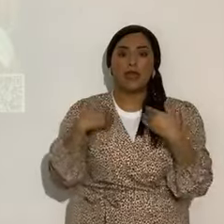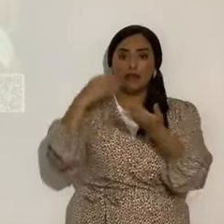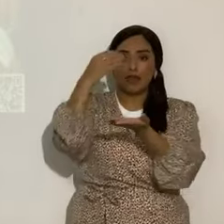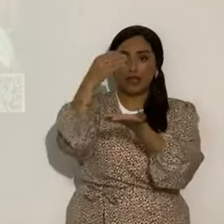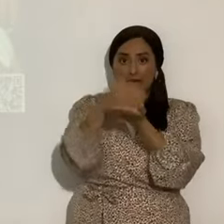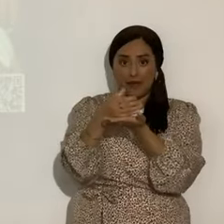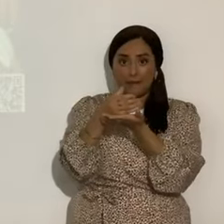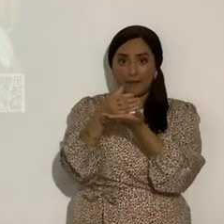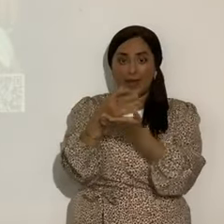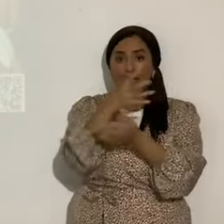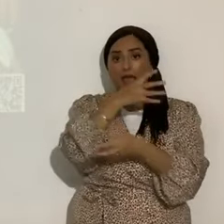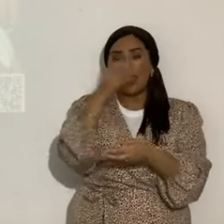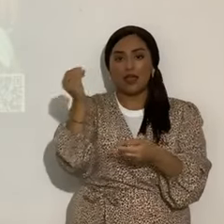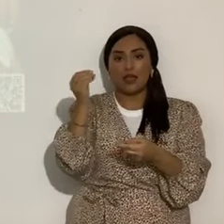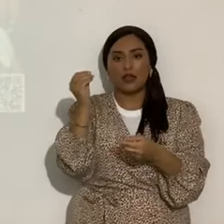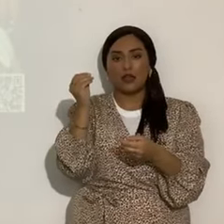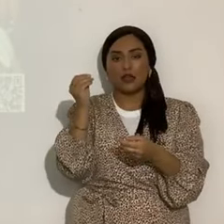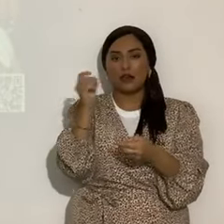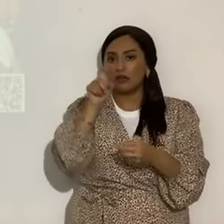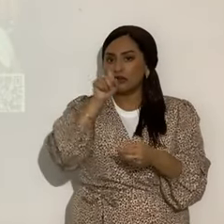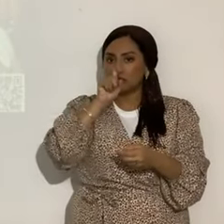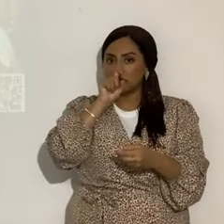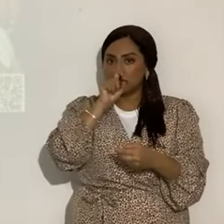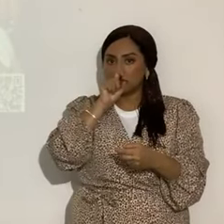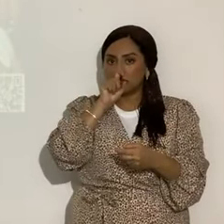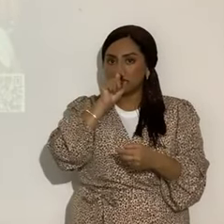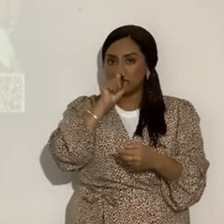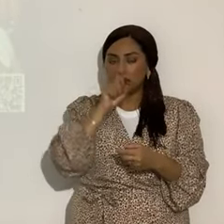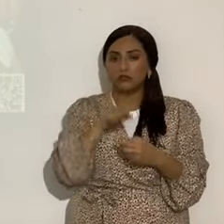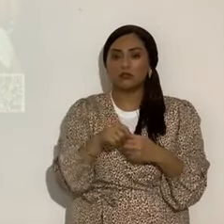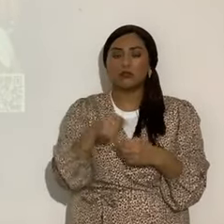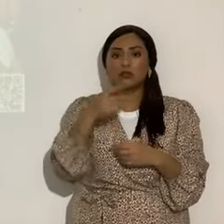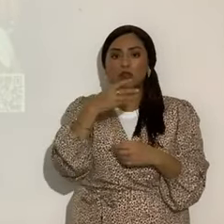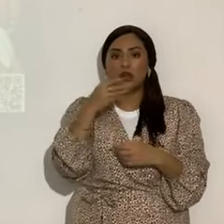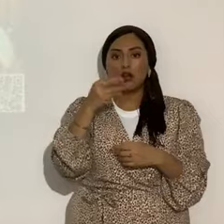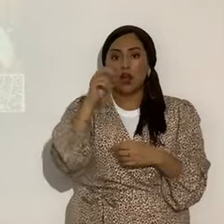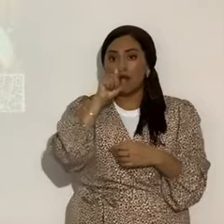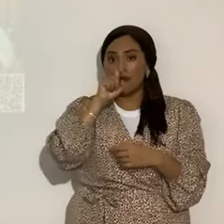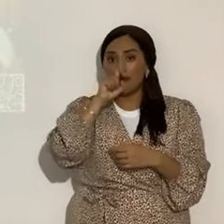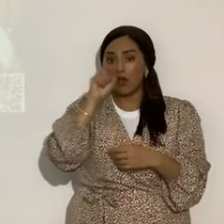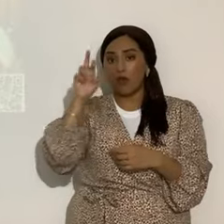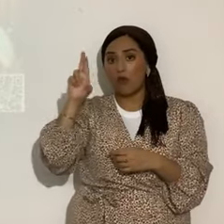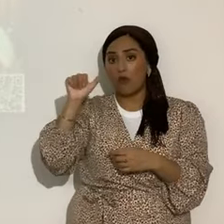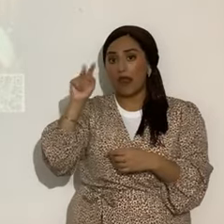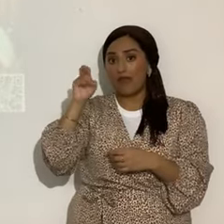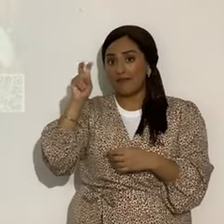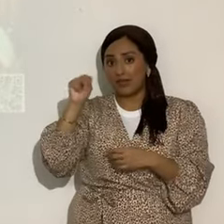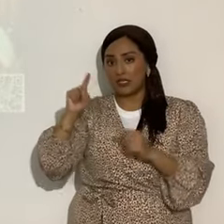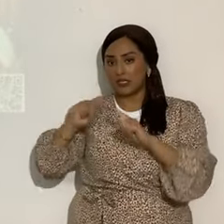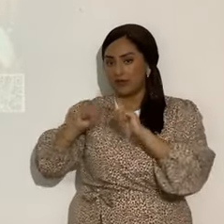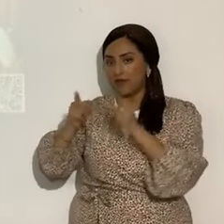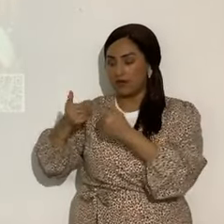cráter, y la constelación del cuervo. Y en la batalla de Armagedón, que no es esta, sino hasta el final de Ezequiel 38,